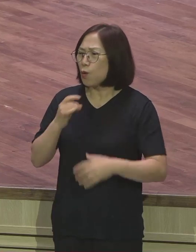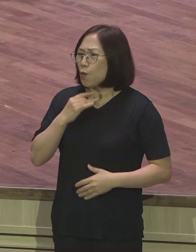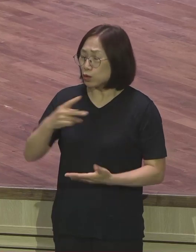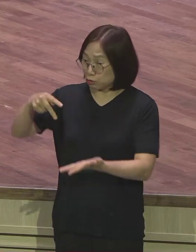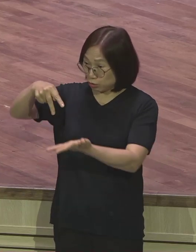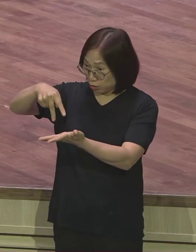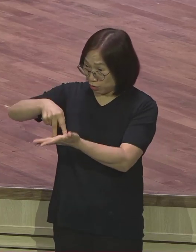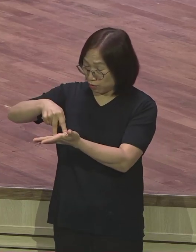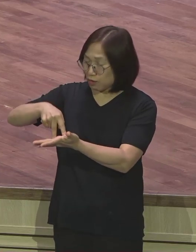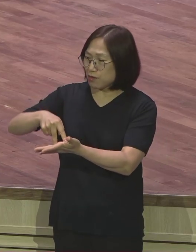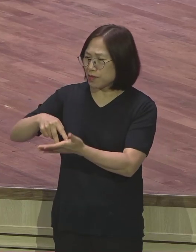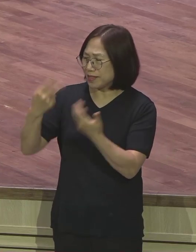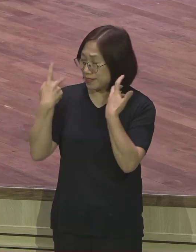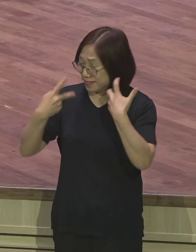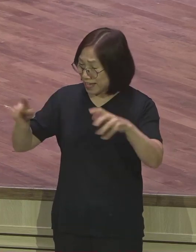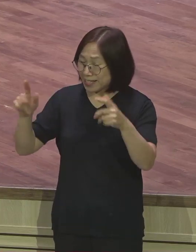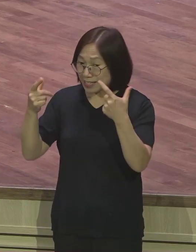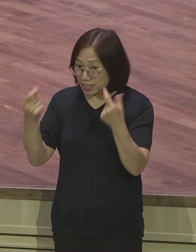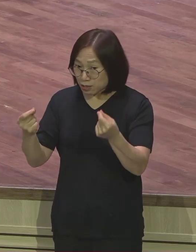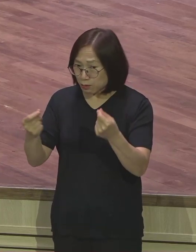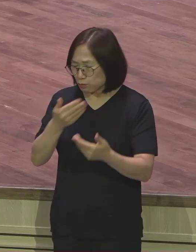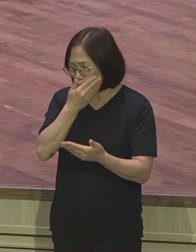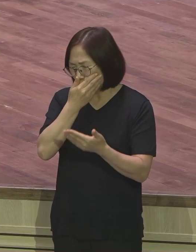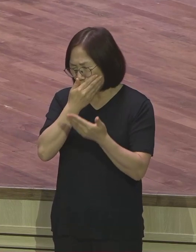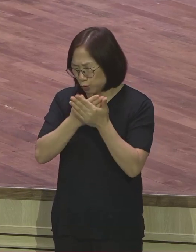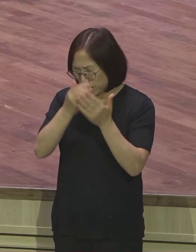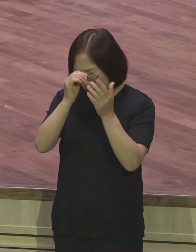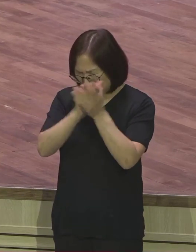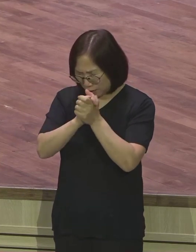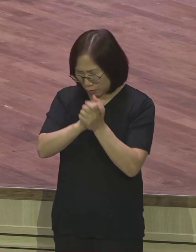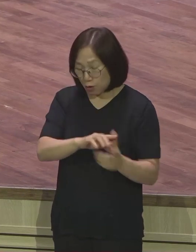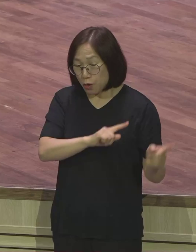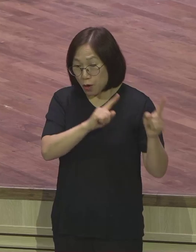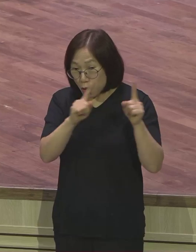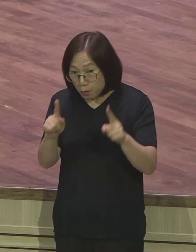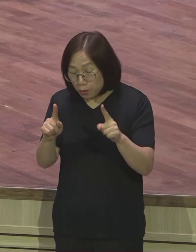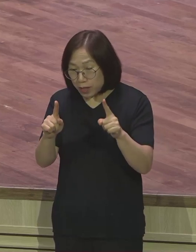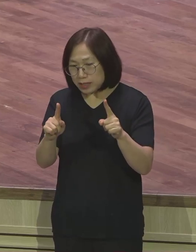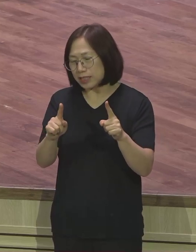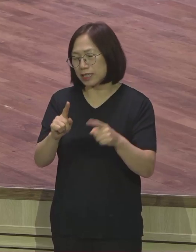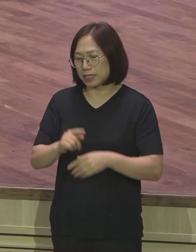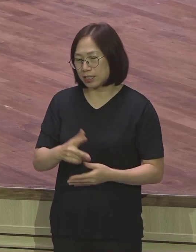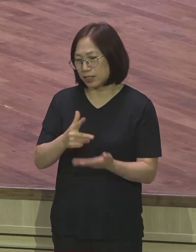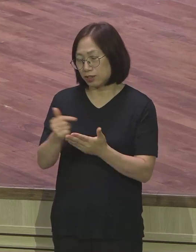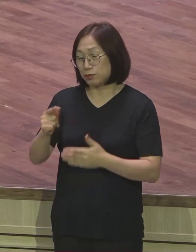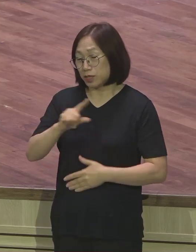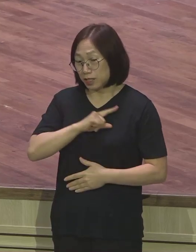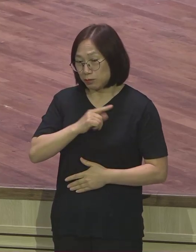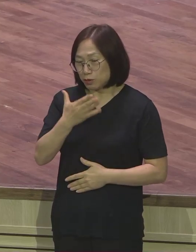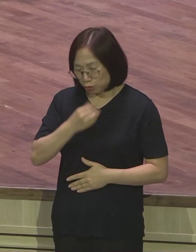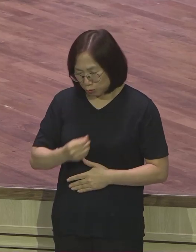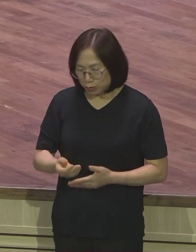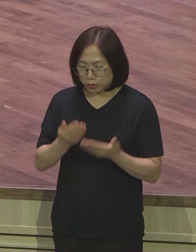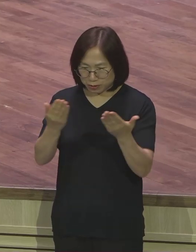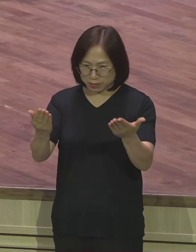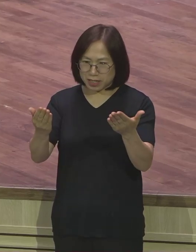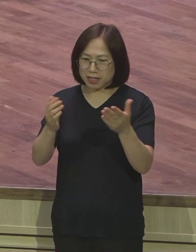중요한 기도를 회복하는 그러한 응답의 밤이 되시기를 주님의 이름으로 축복을 드립니다. 첫